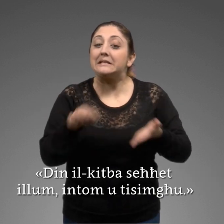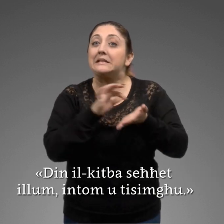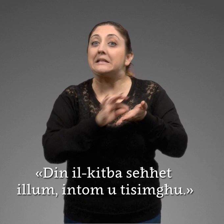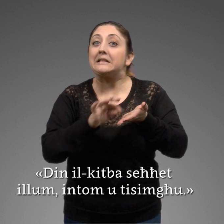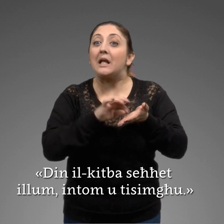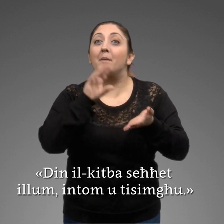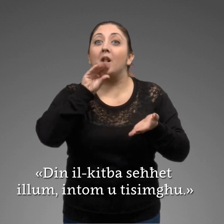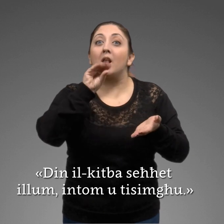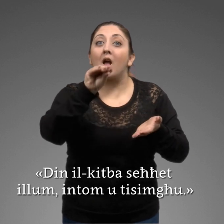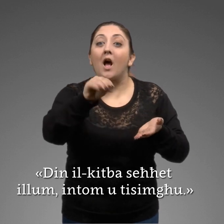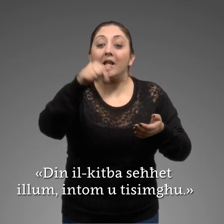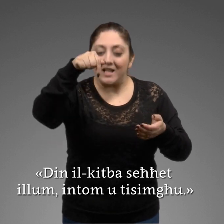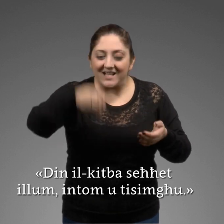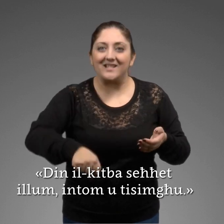l-l-l-om l-ntomu t-simaw